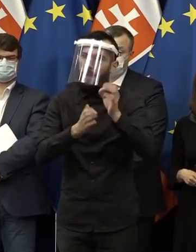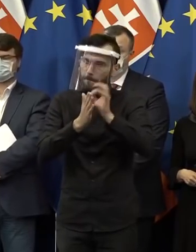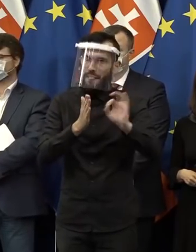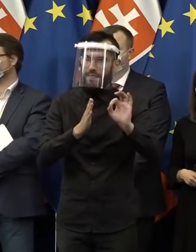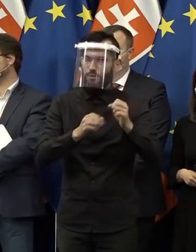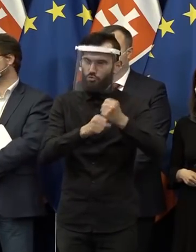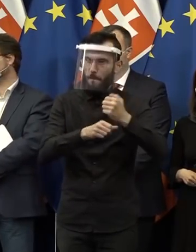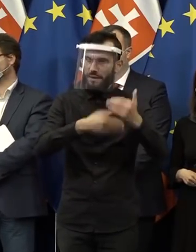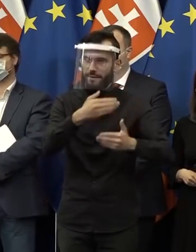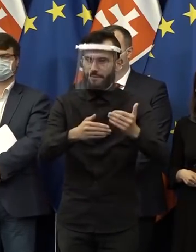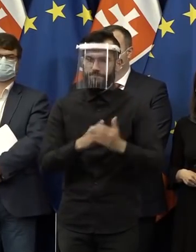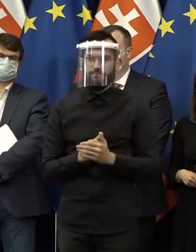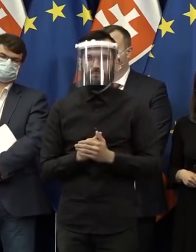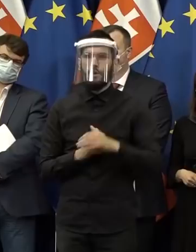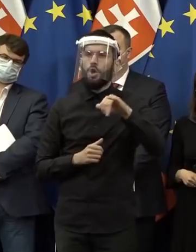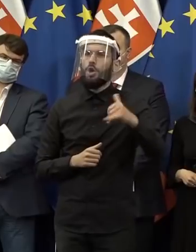Ďakujeme. Televízia Joj.